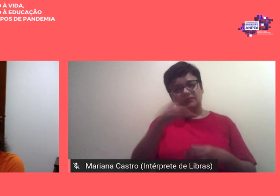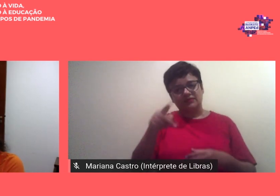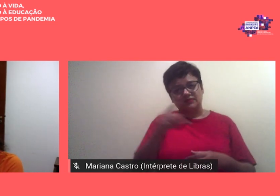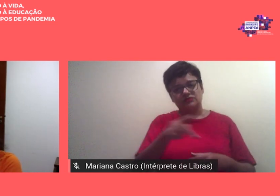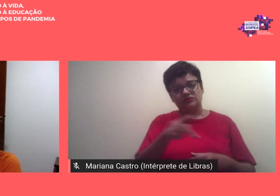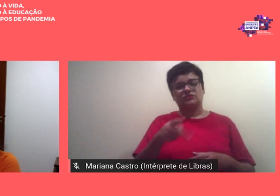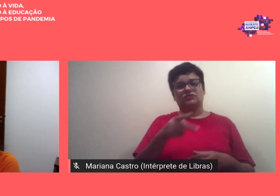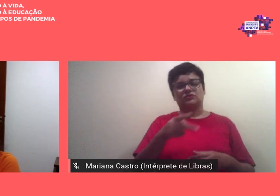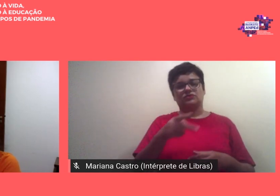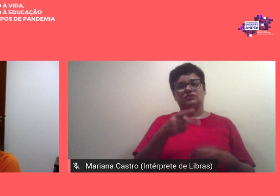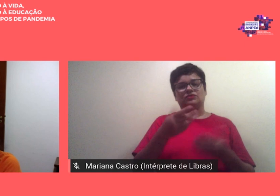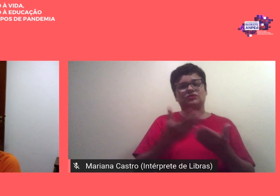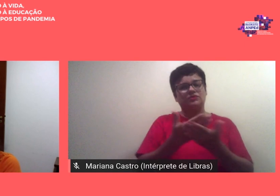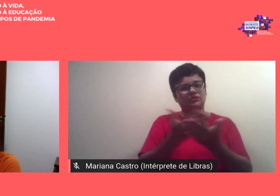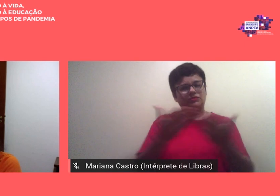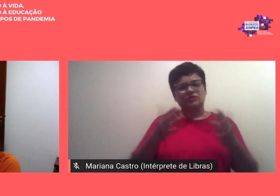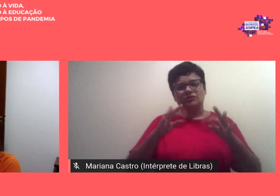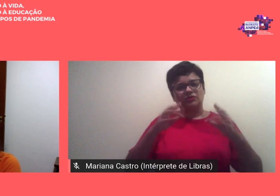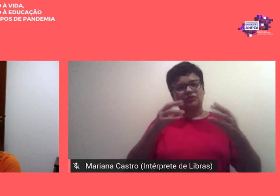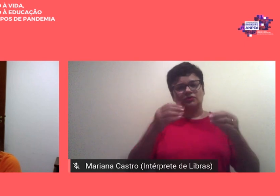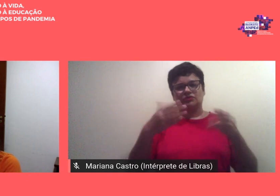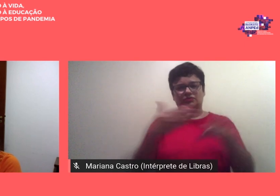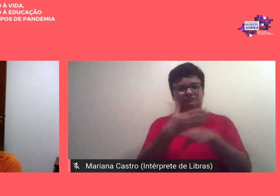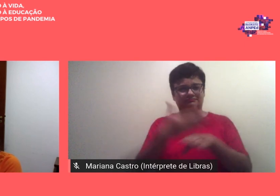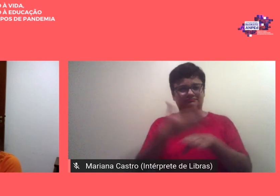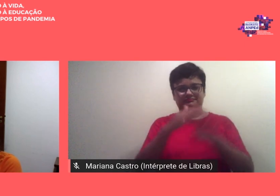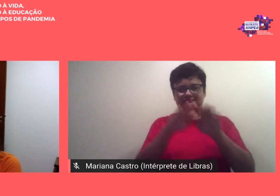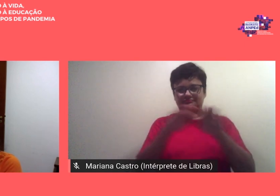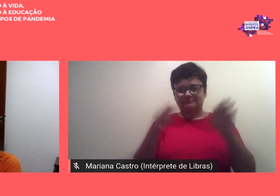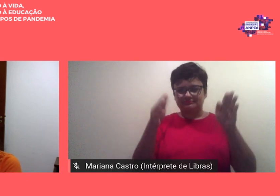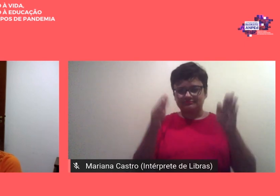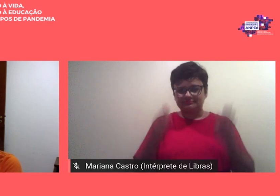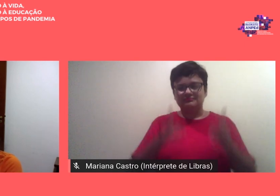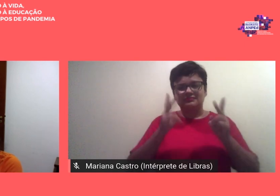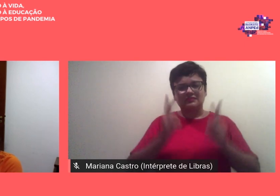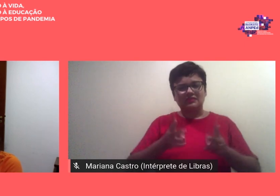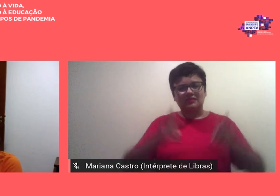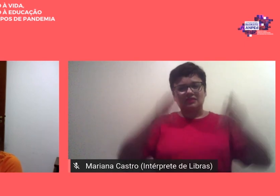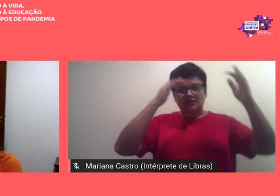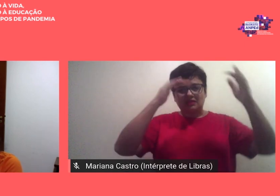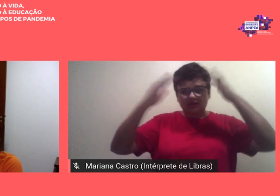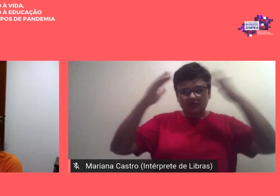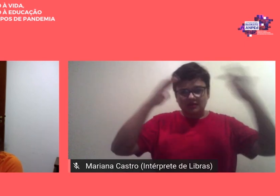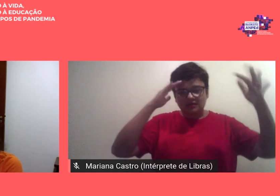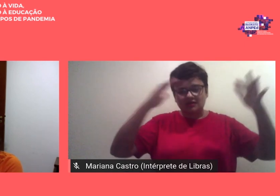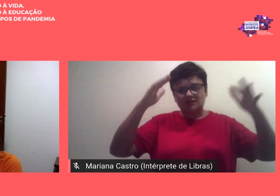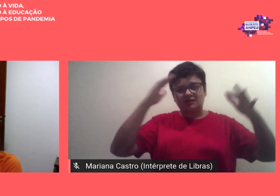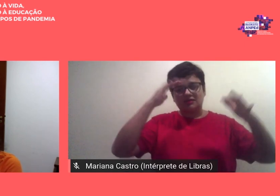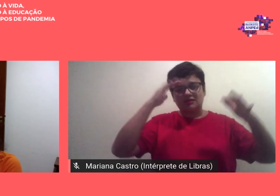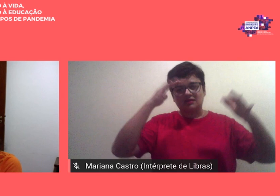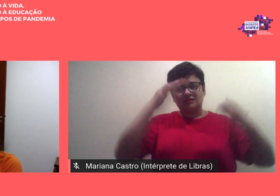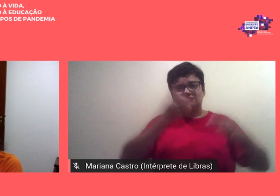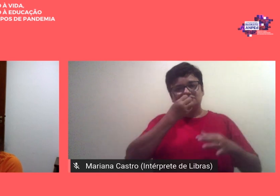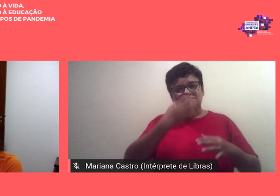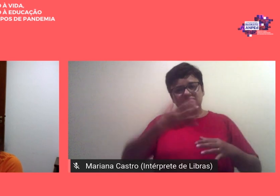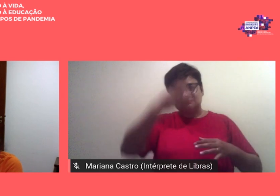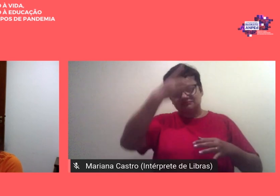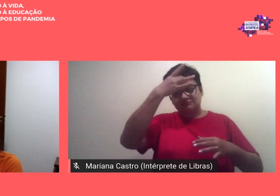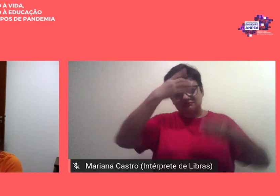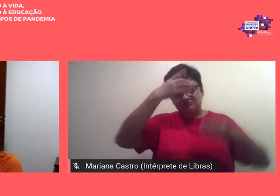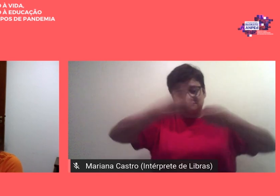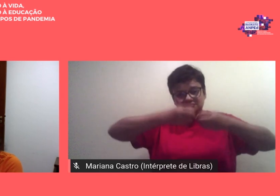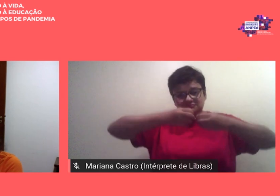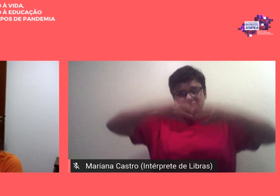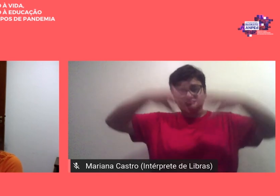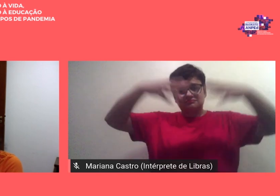professoras participantes das mesas que com suas reflexões iluminaram a nossa consciência de forma